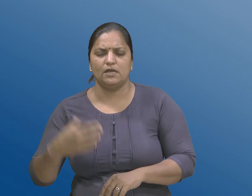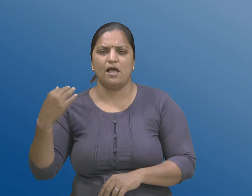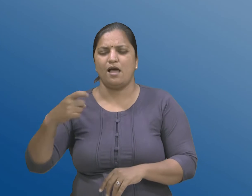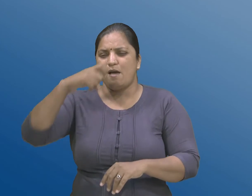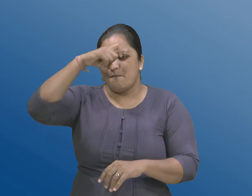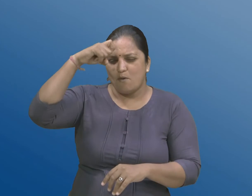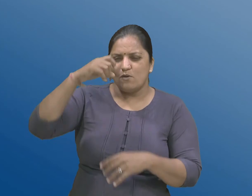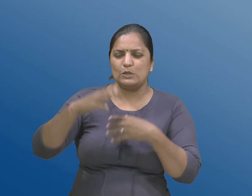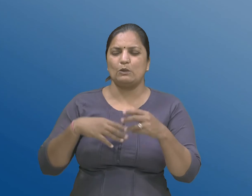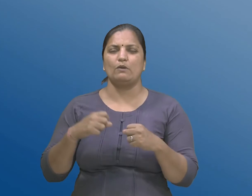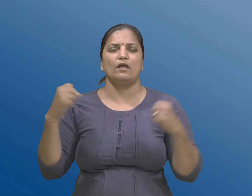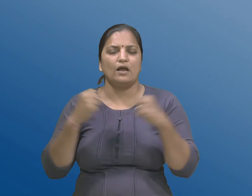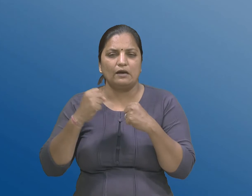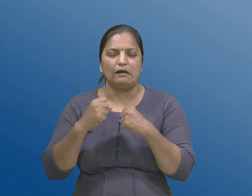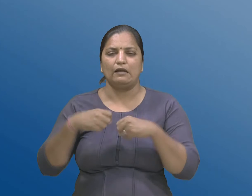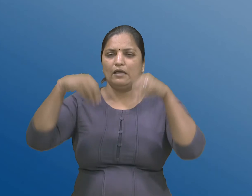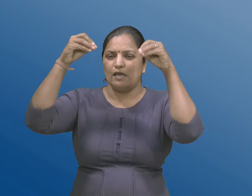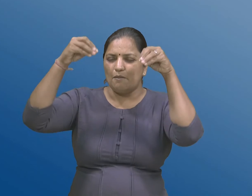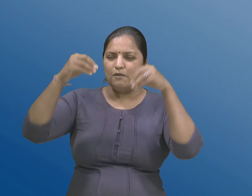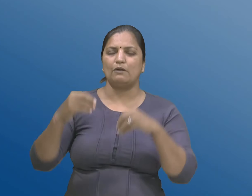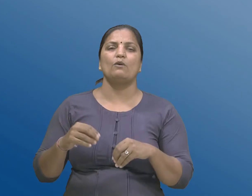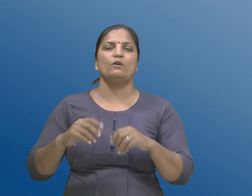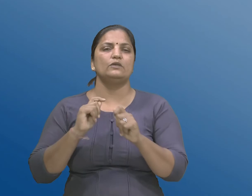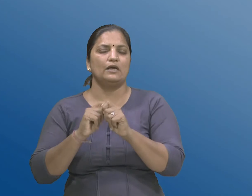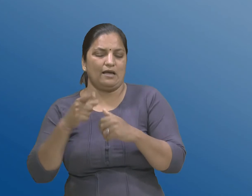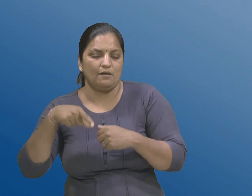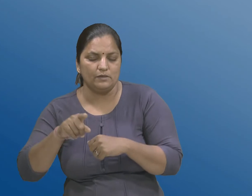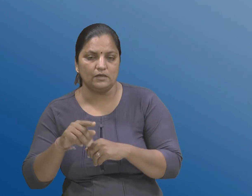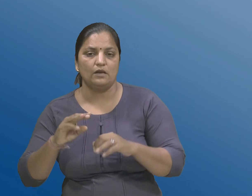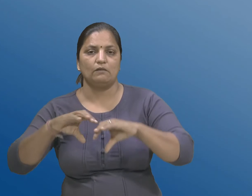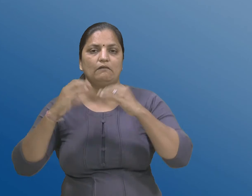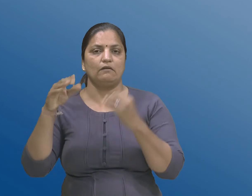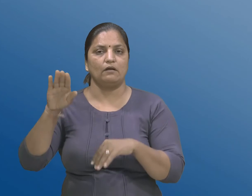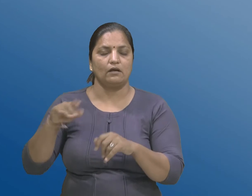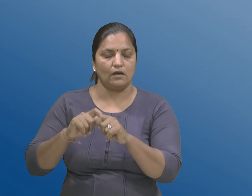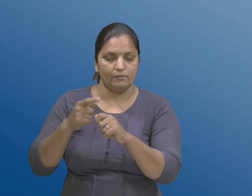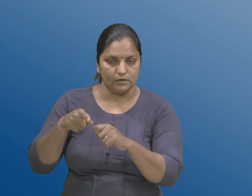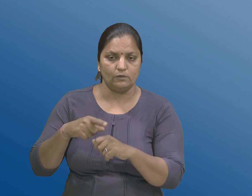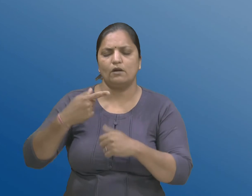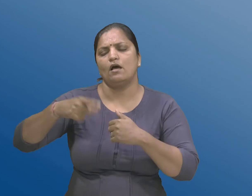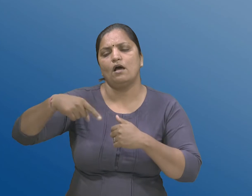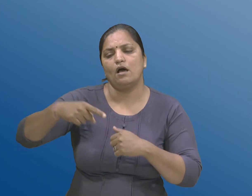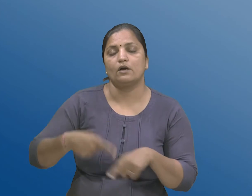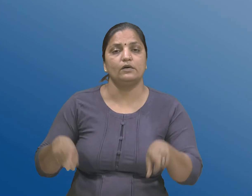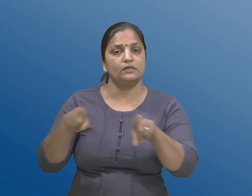अध्वा तो आगल जडावयू तेम क्रमानू सार बनने गुरुहो